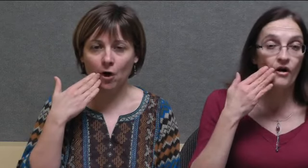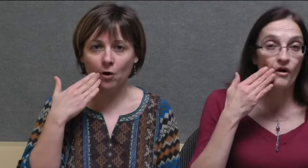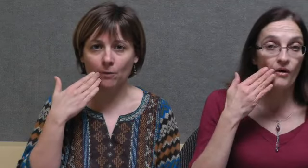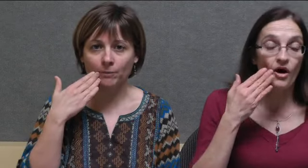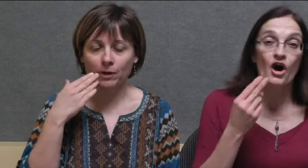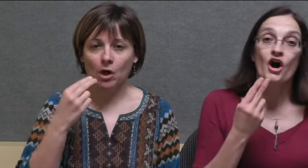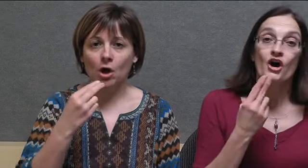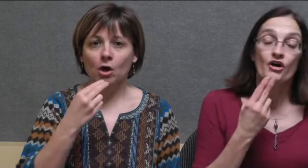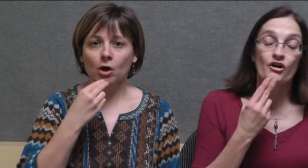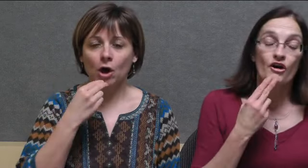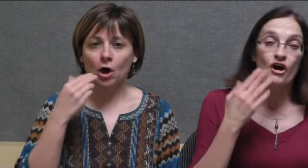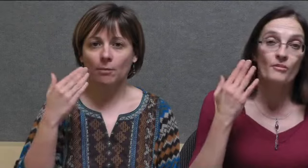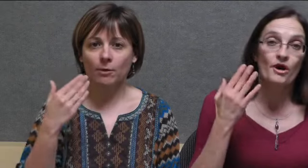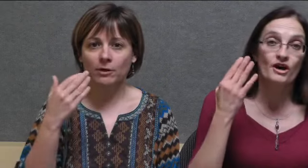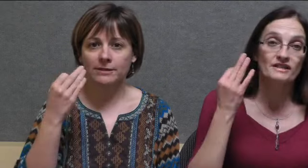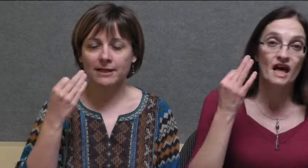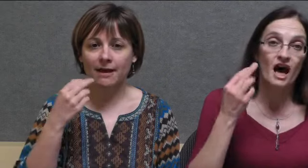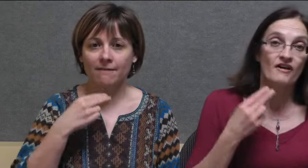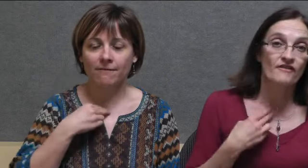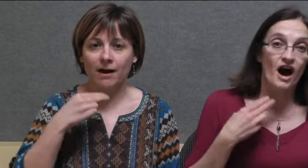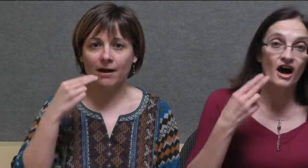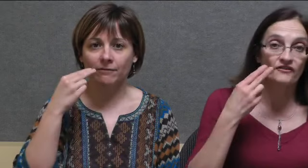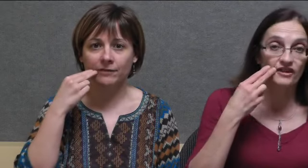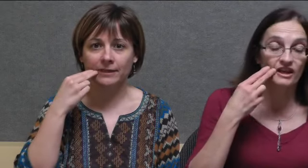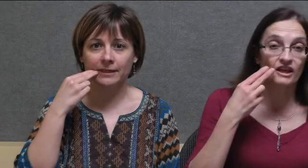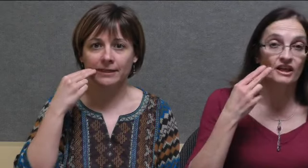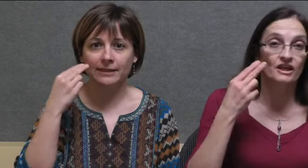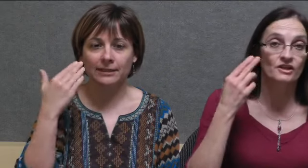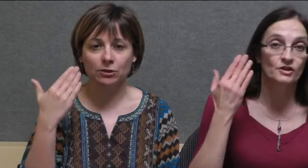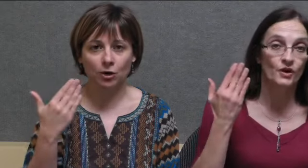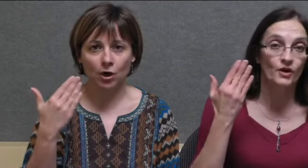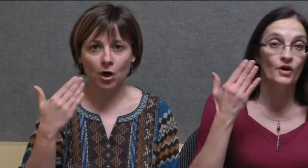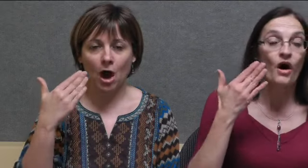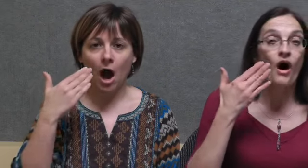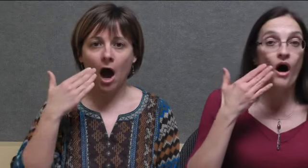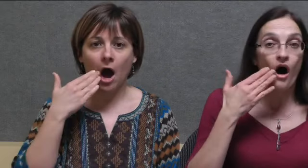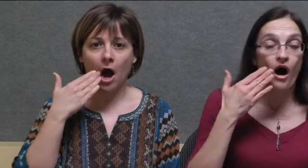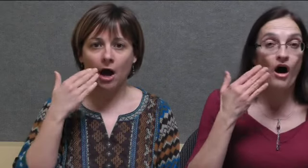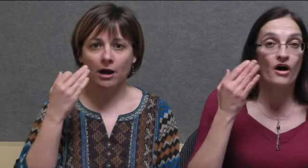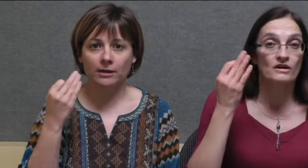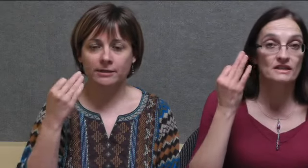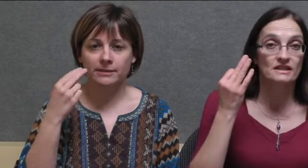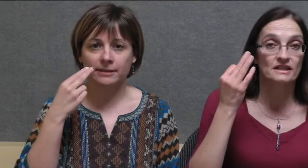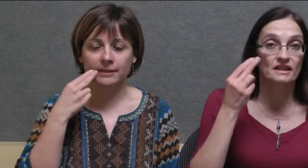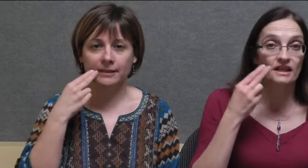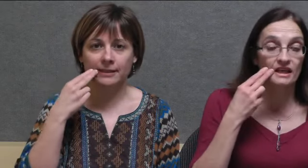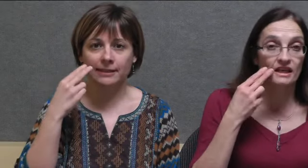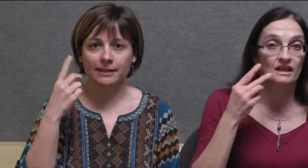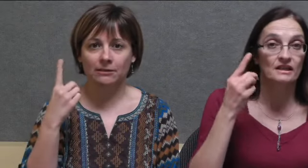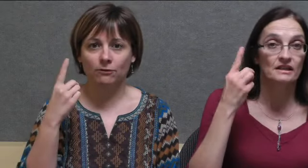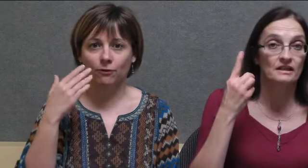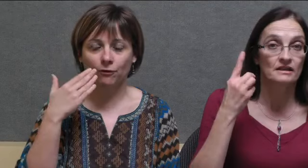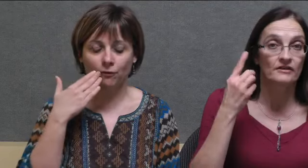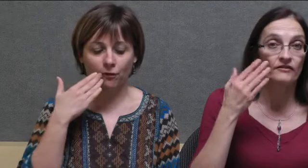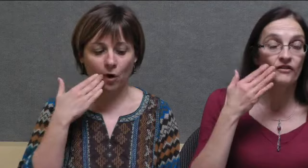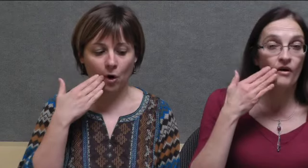Comme ça va vite, on, en de fond.